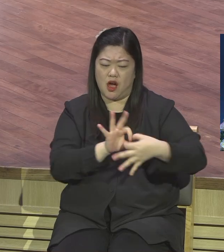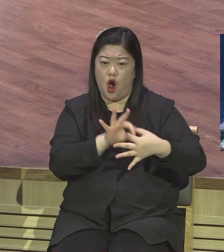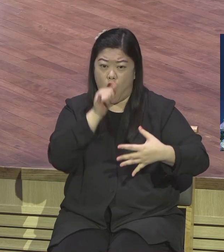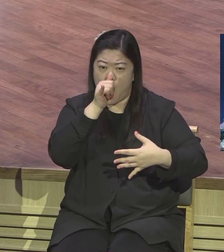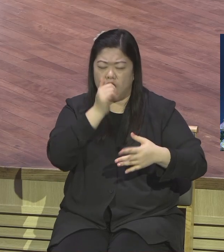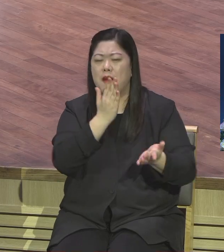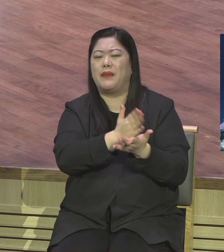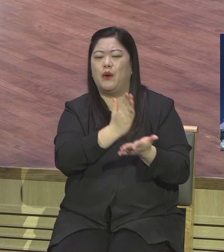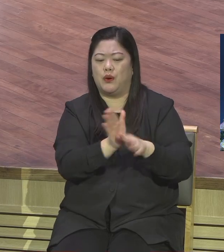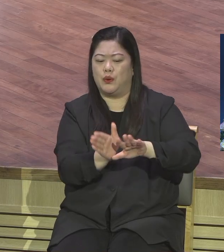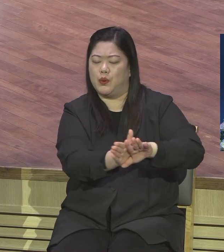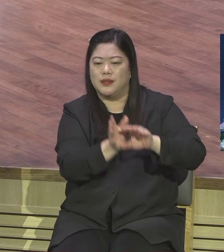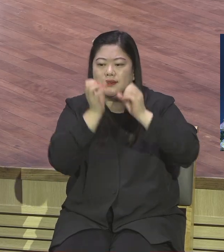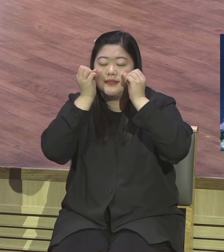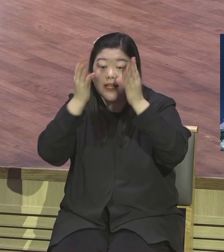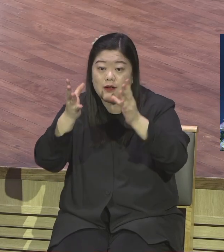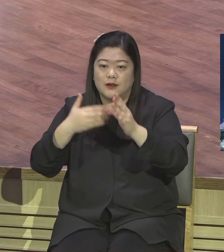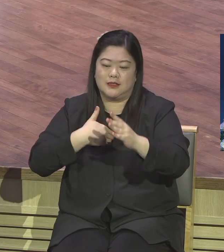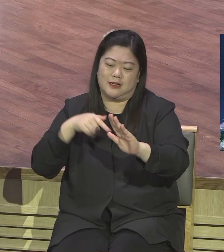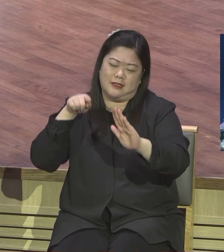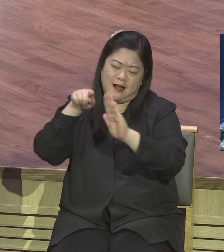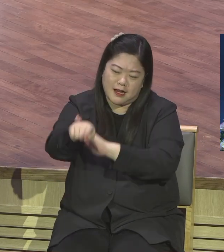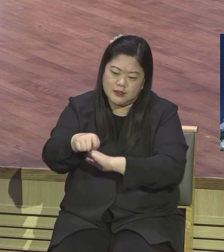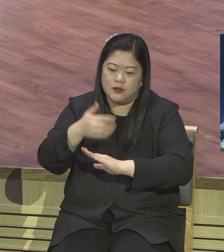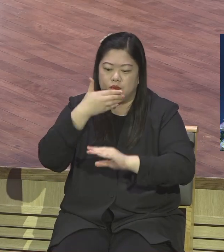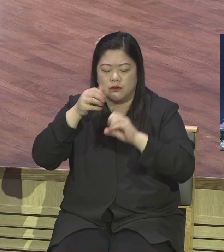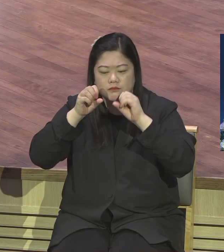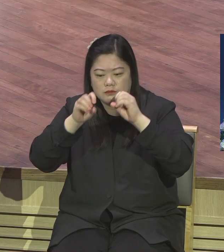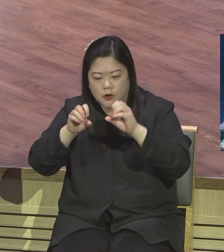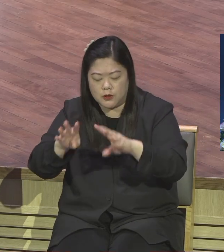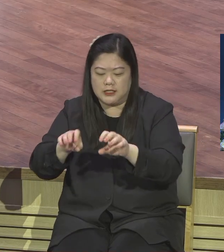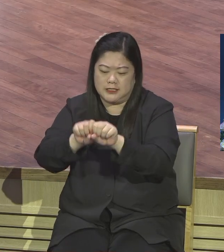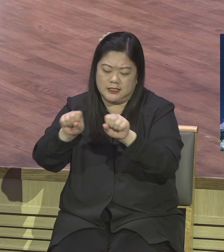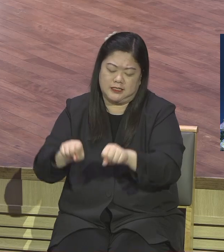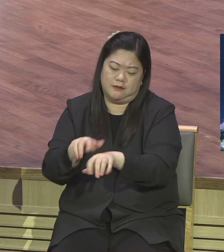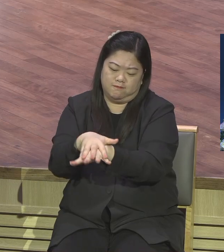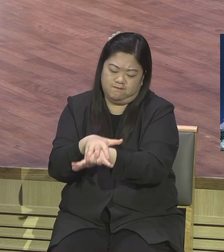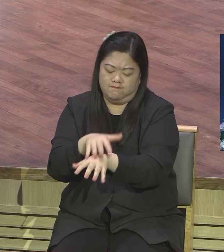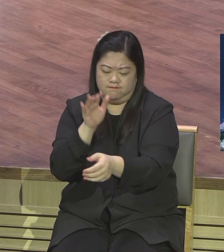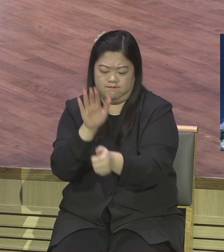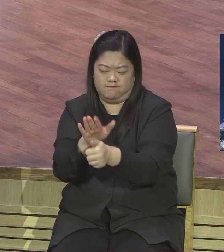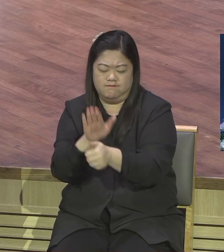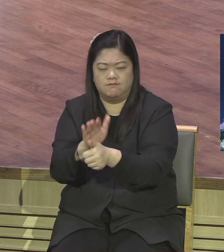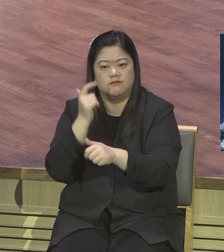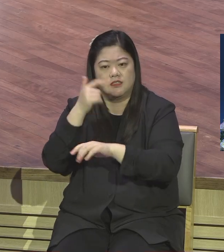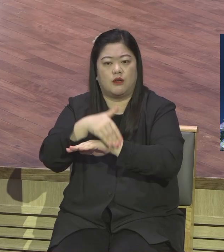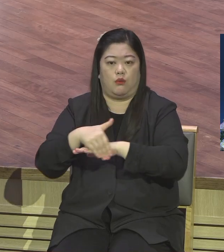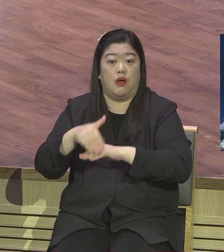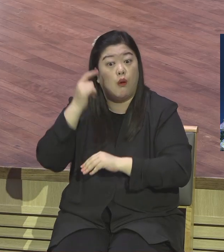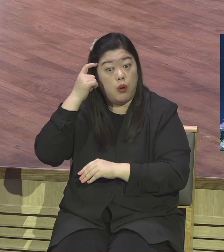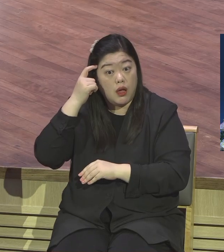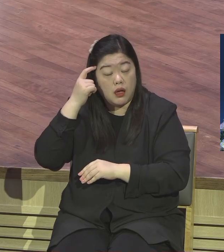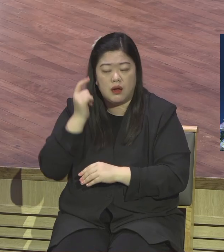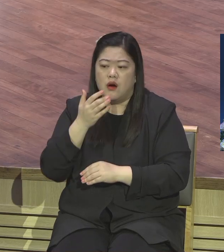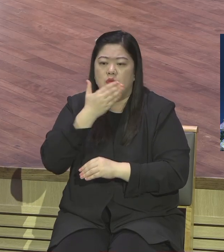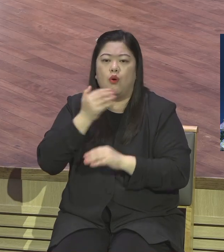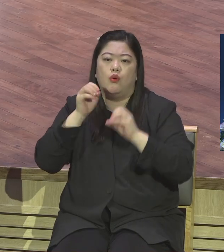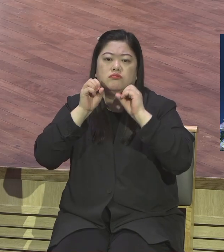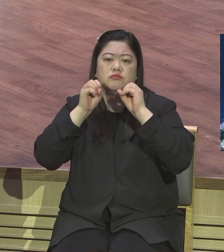그런데 그런 데 가서 우리가 진심 하나님 앞에서 하나님 아무 동기 없이 순수하게 캠프하고 그렇게 성교사들의